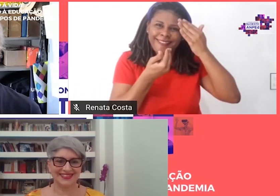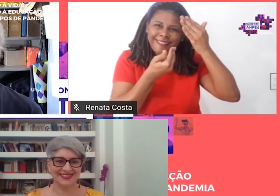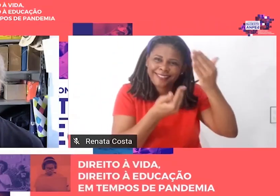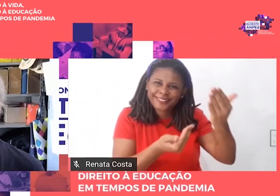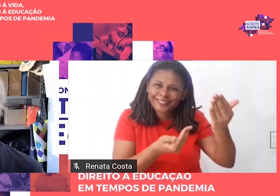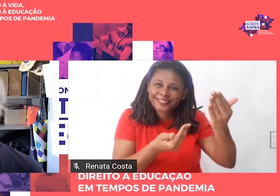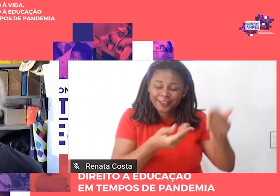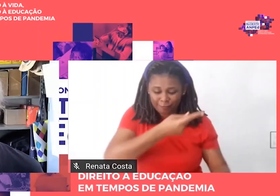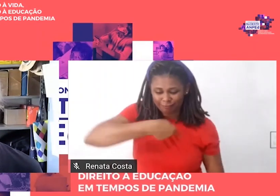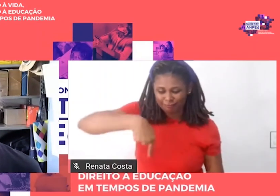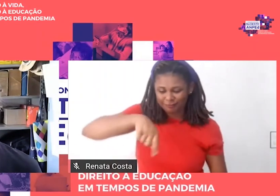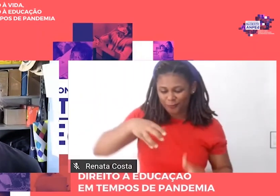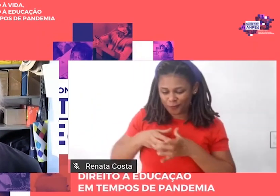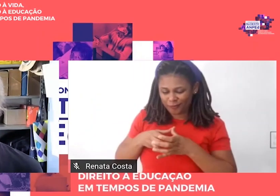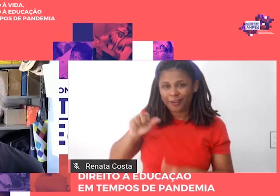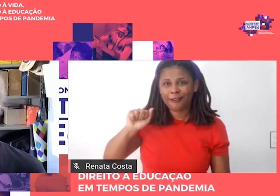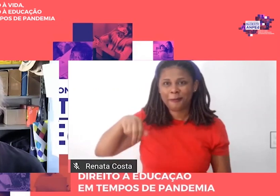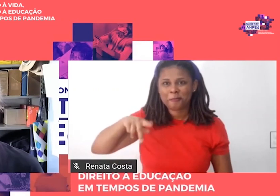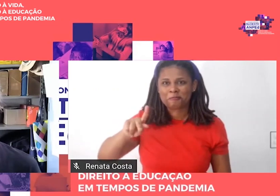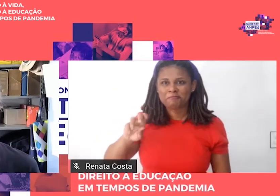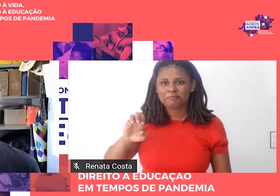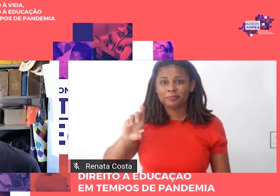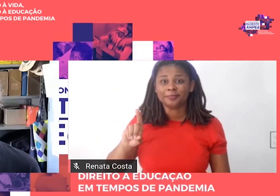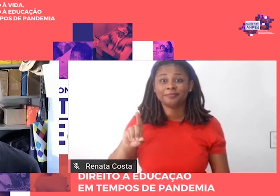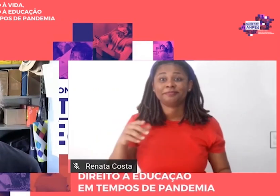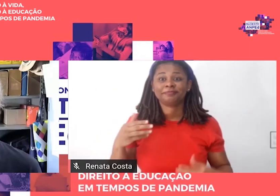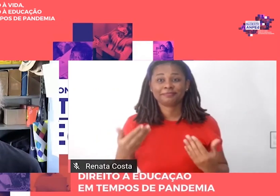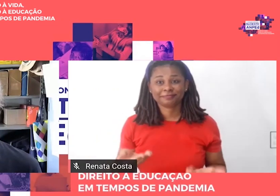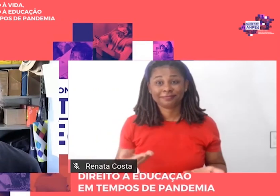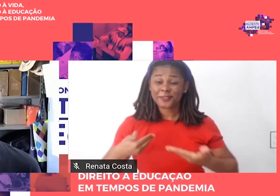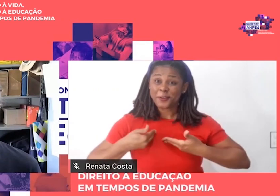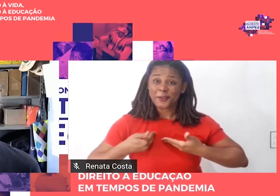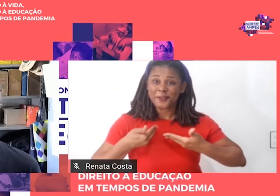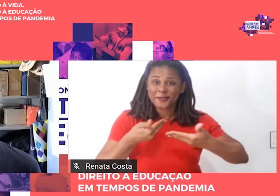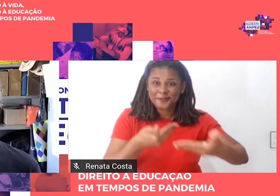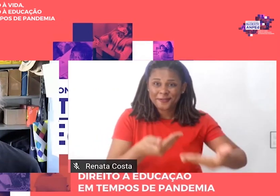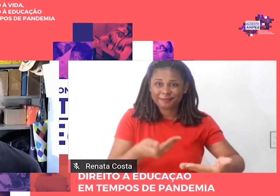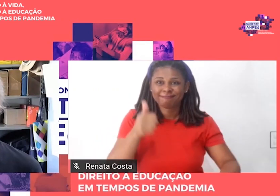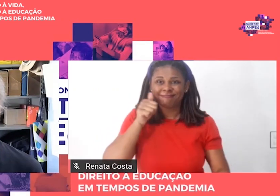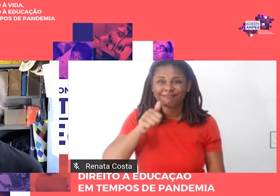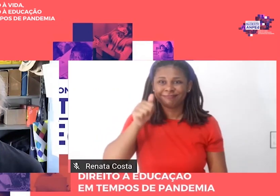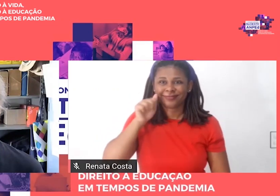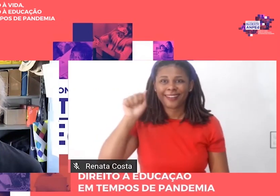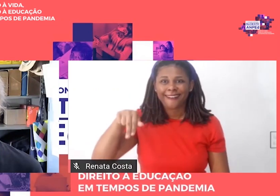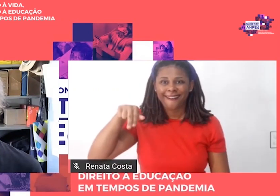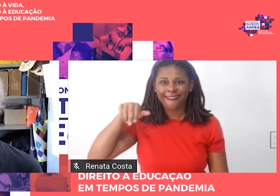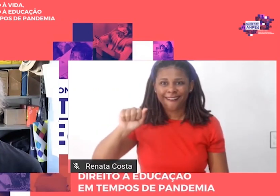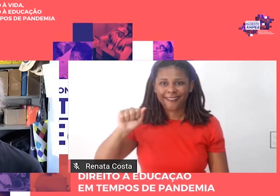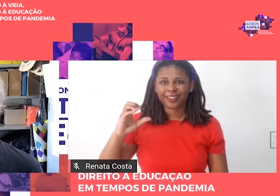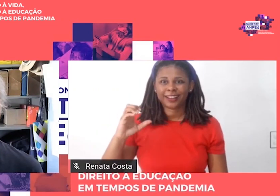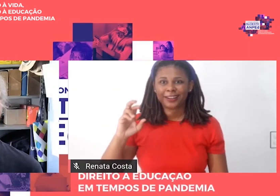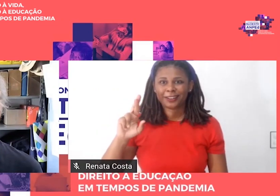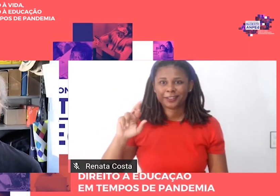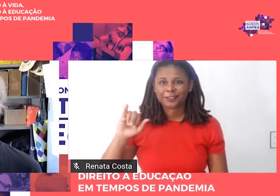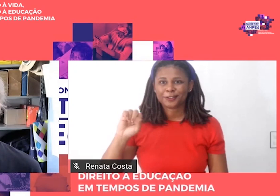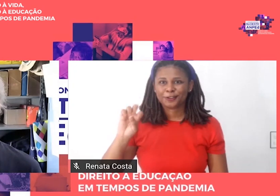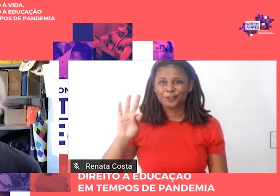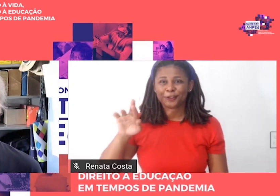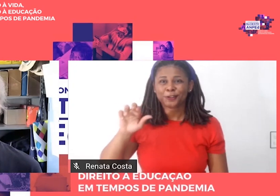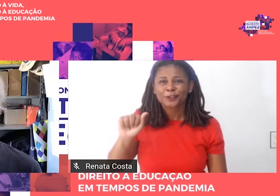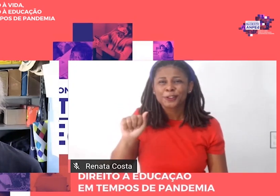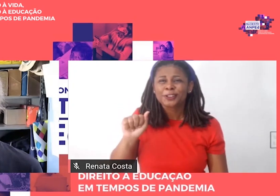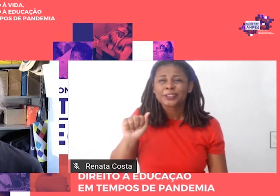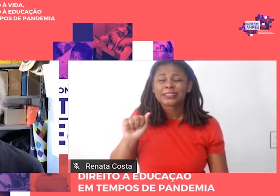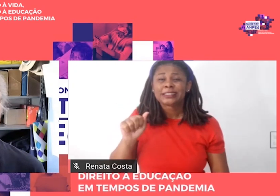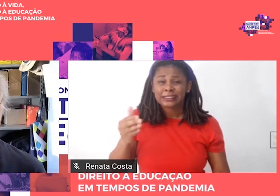Quando Ana Cristina Minho me convidou para produzir essa resenha, eu resisti